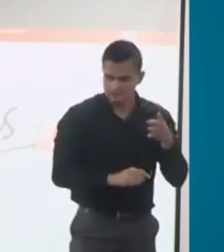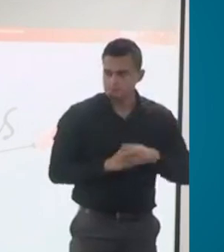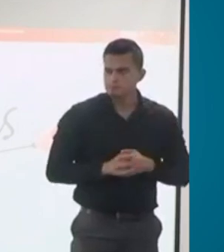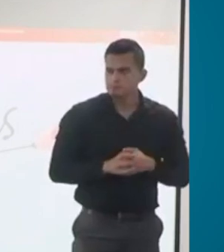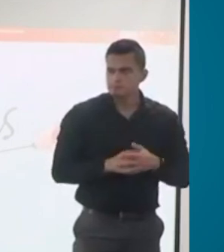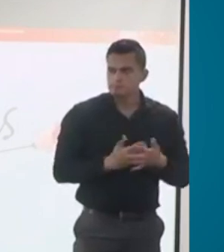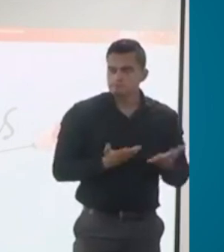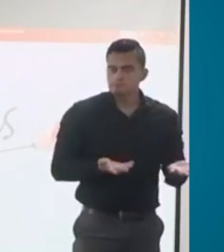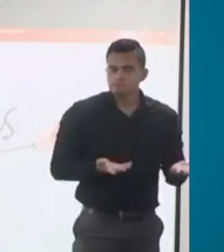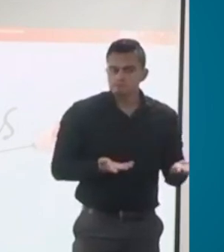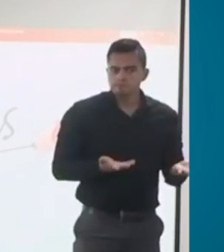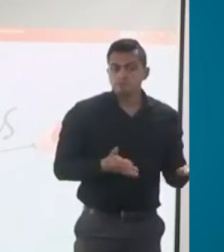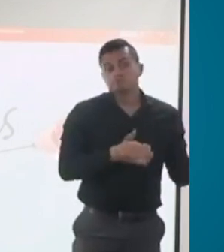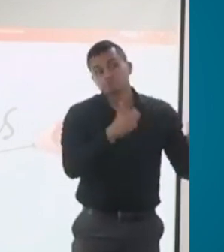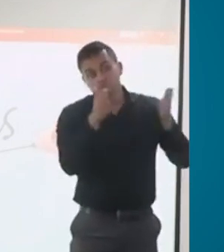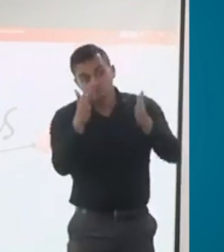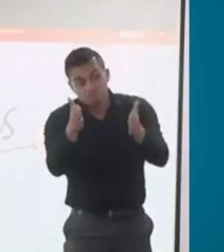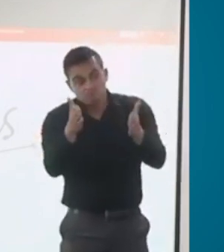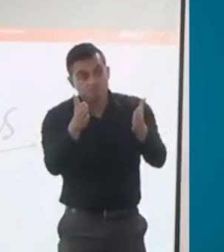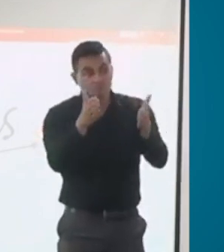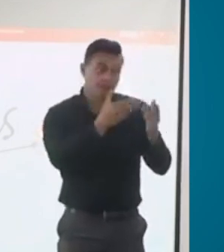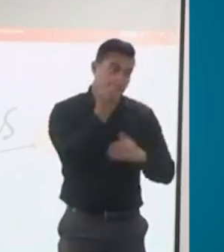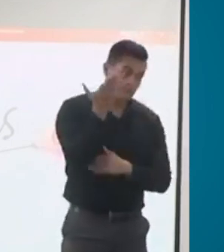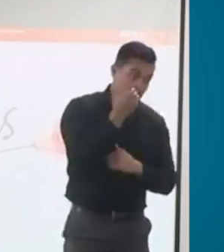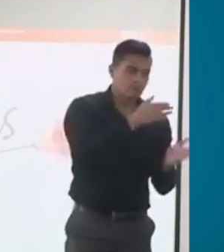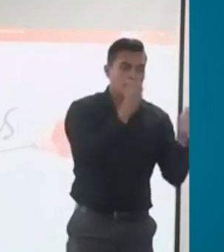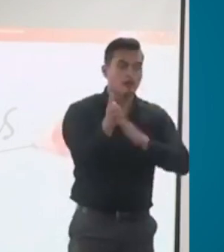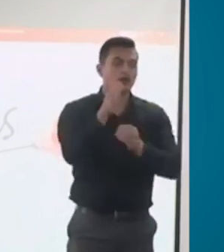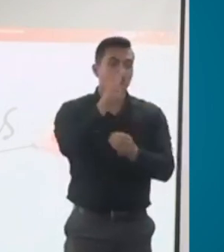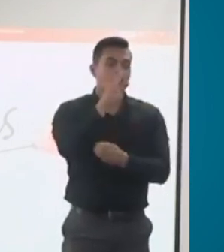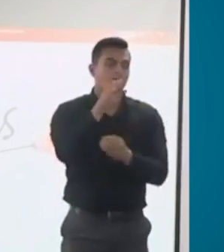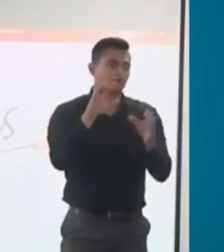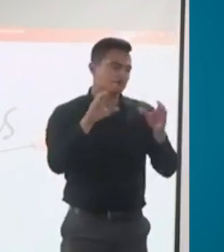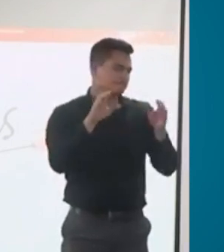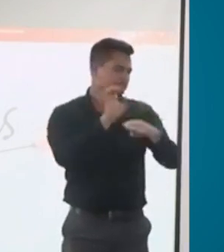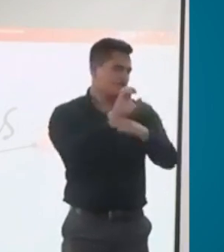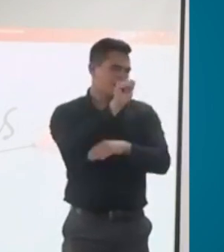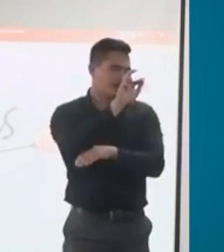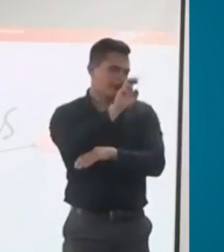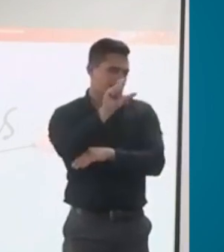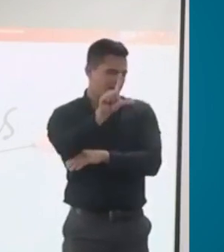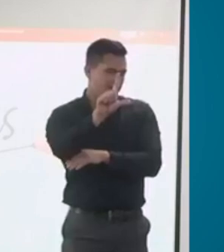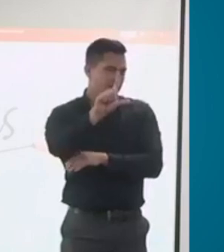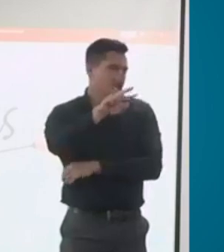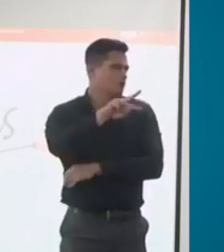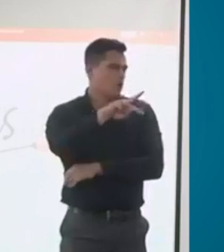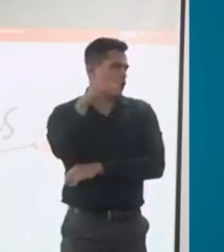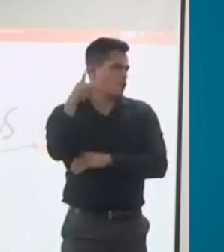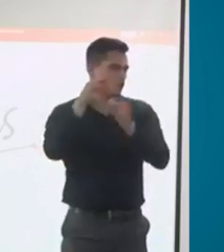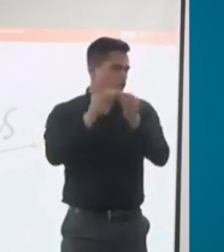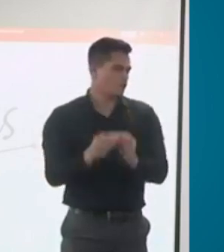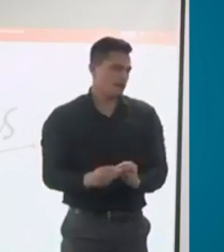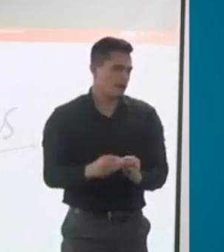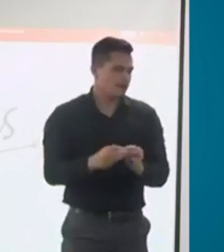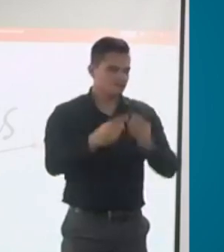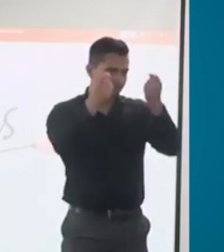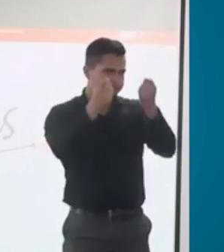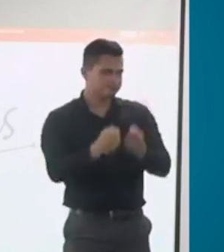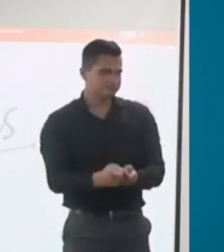de riesgos laborales pues aplica otra diferencia que está establecida